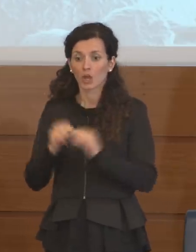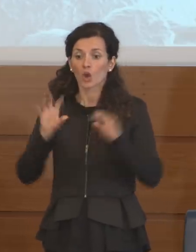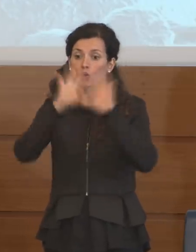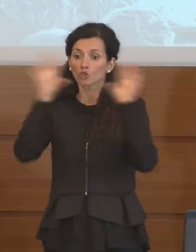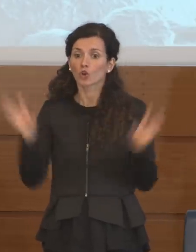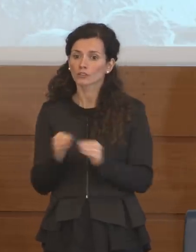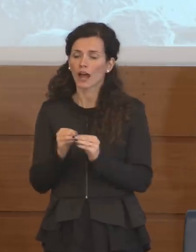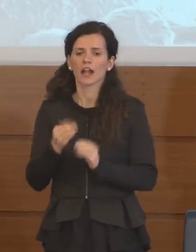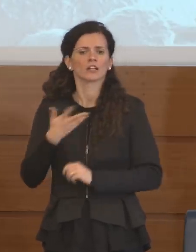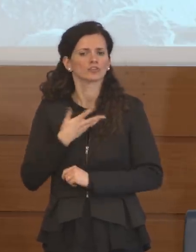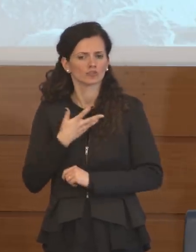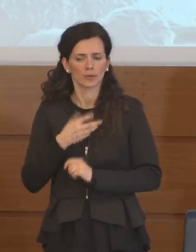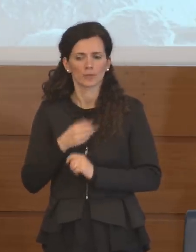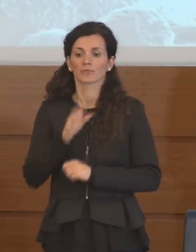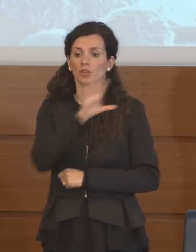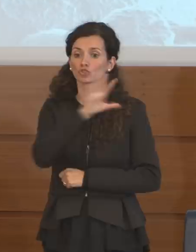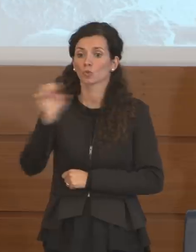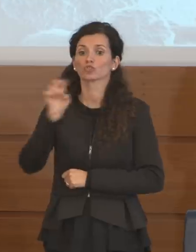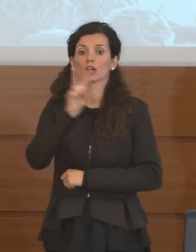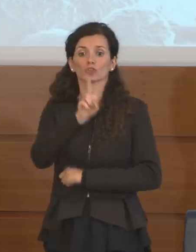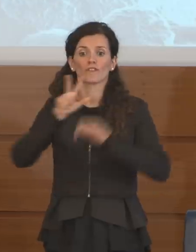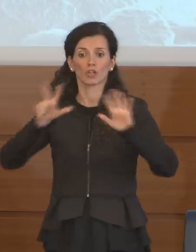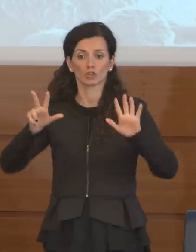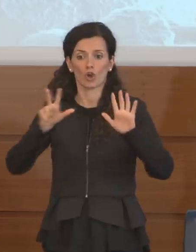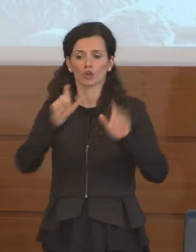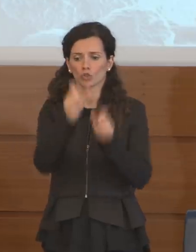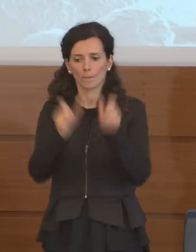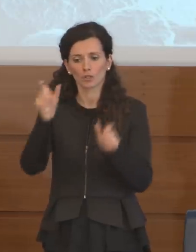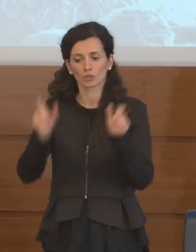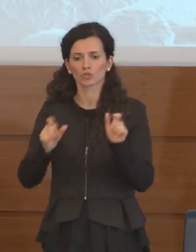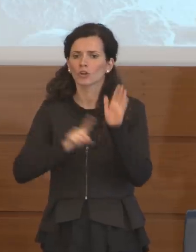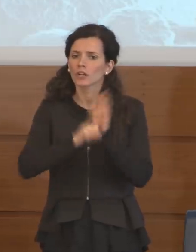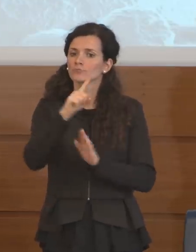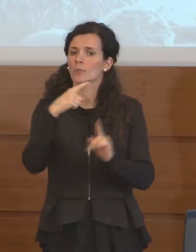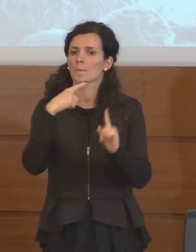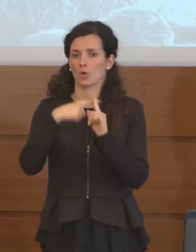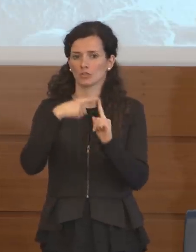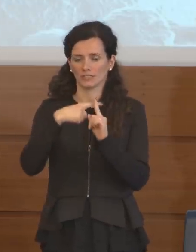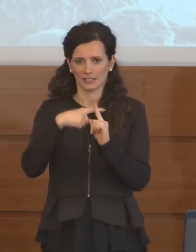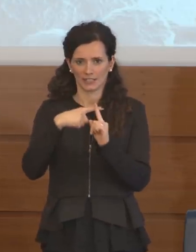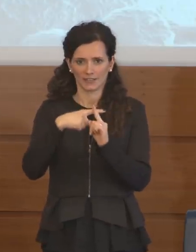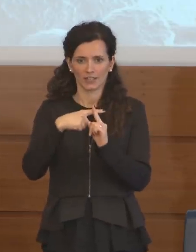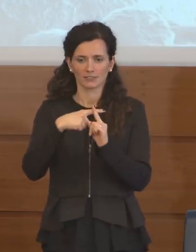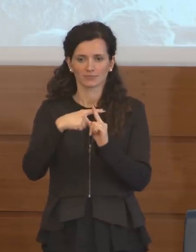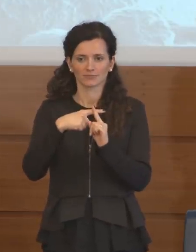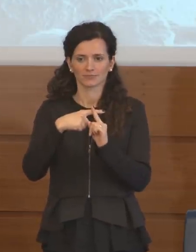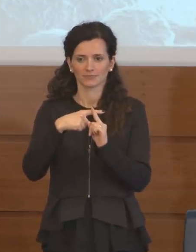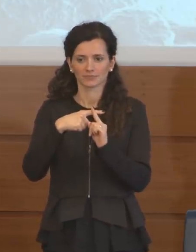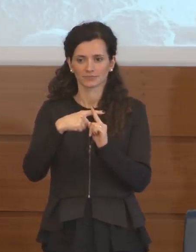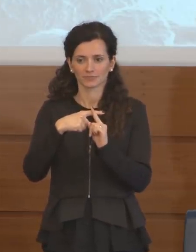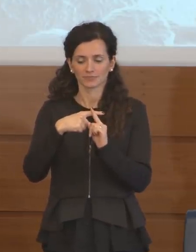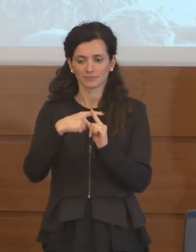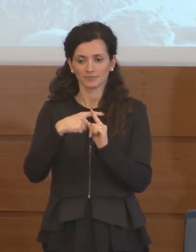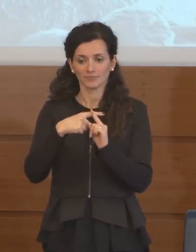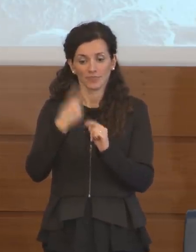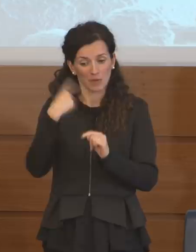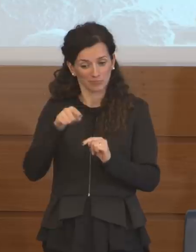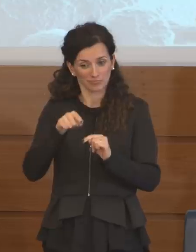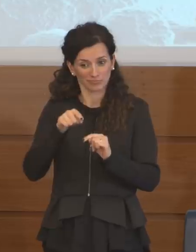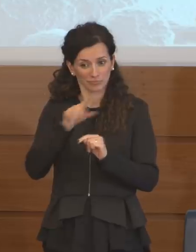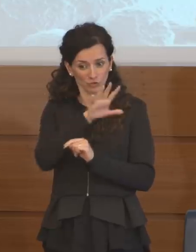abbiamo 528 persone positive e di queste